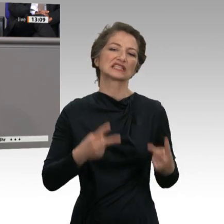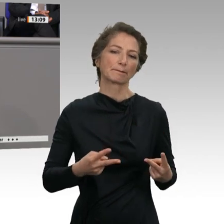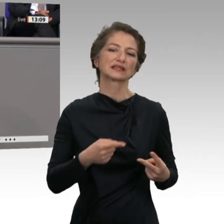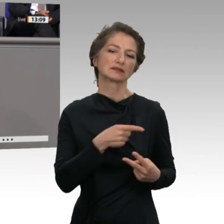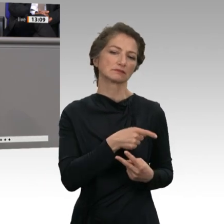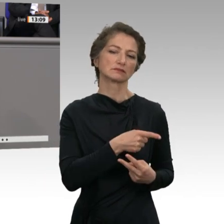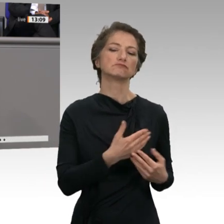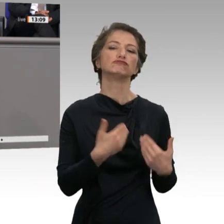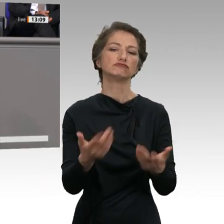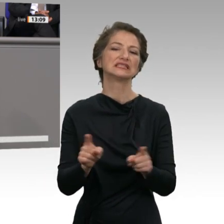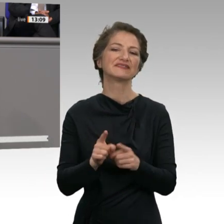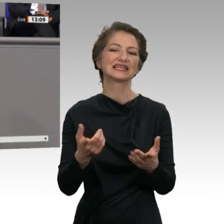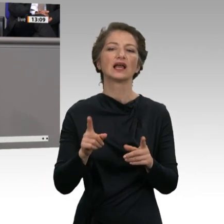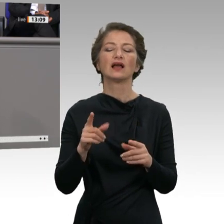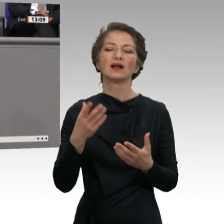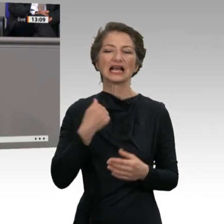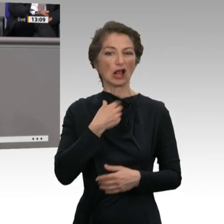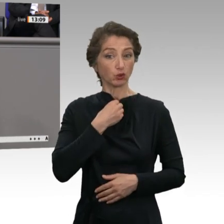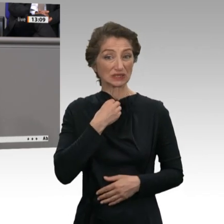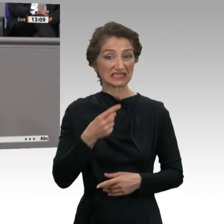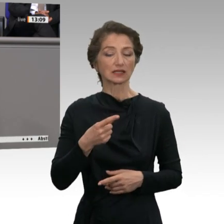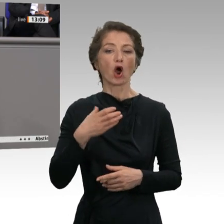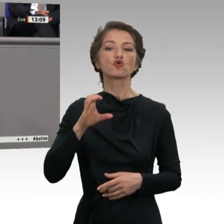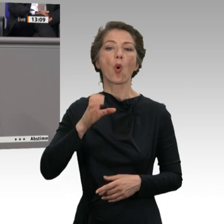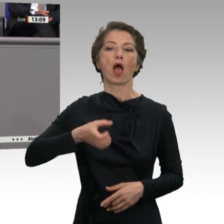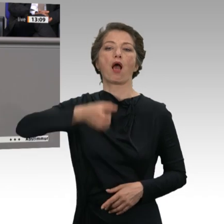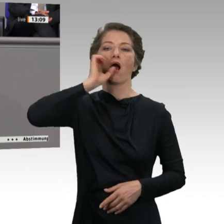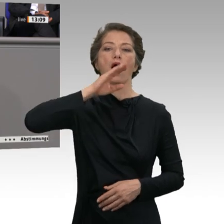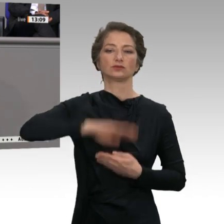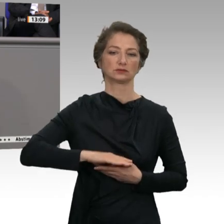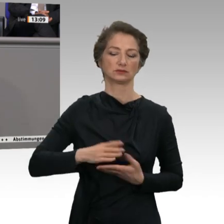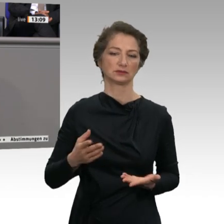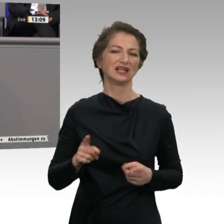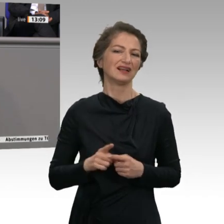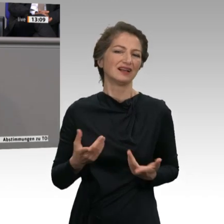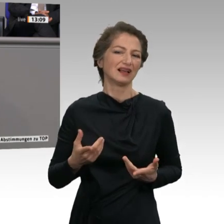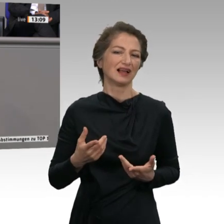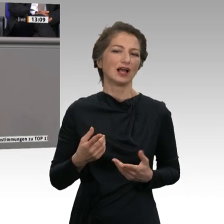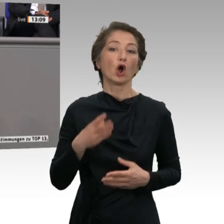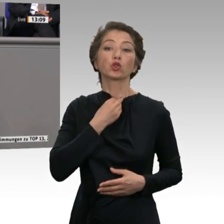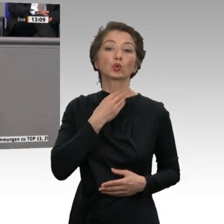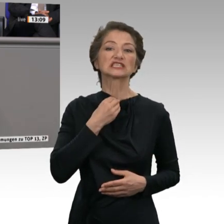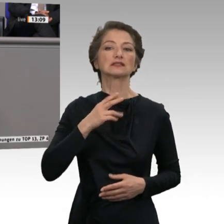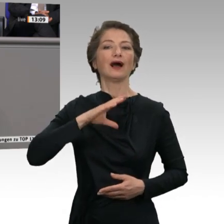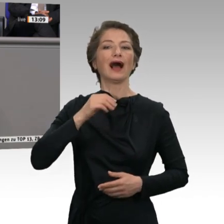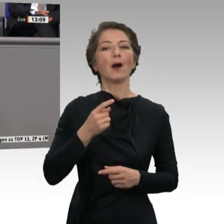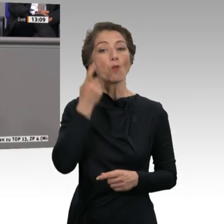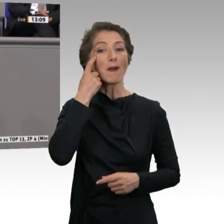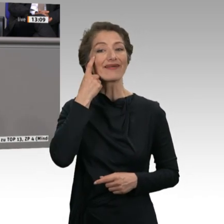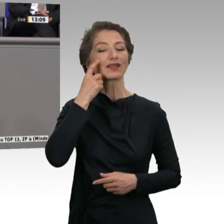die gesundheitlichen negativen Konsequenzen stellen Sie schon eine Stunde später ein. Was wollen Sie? Die Grünen. Sie wollen eine durchschnittliche Rentenauszahlung ab einer